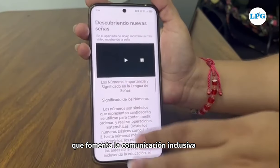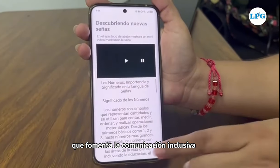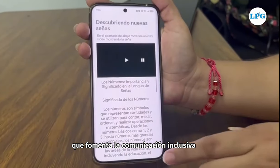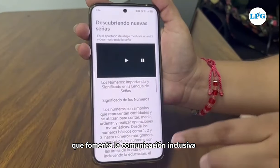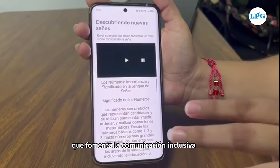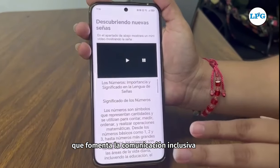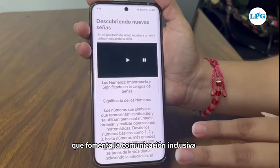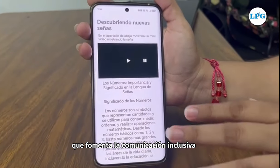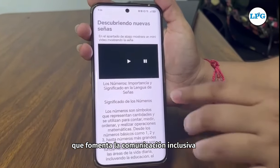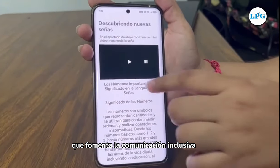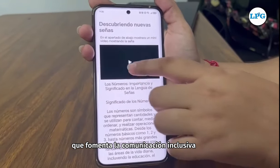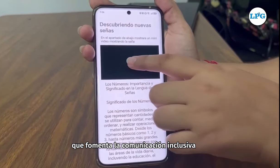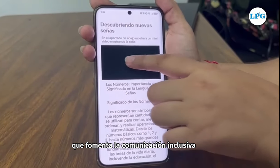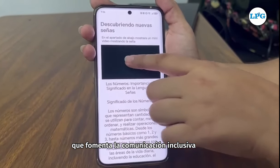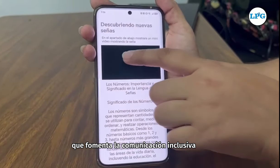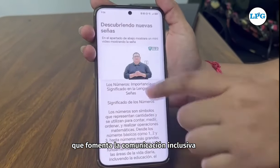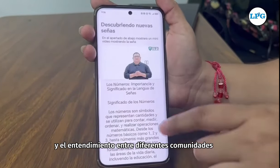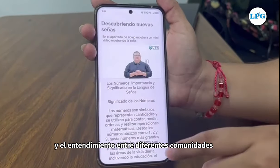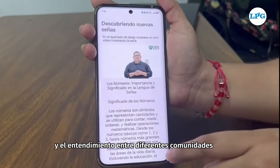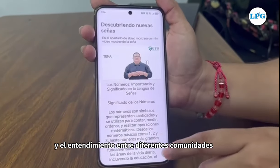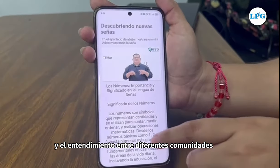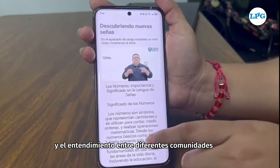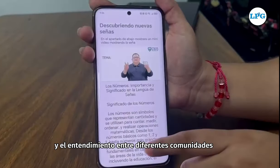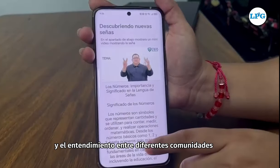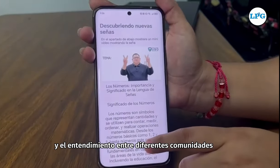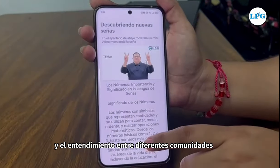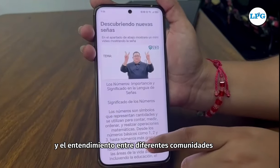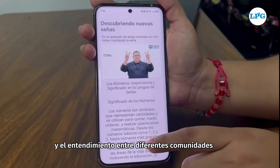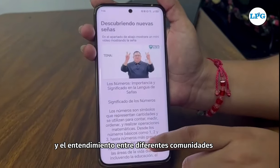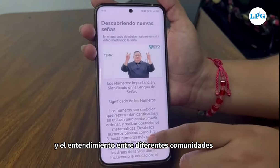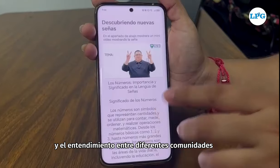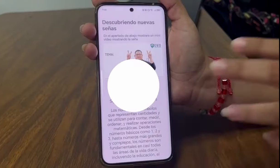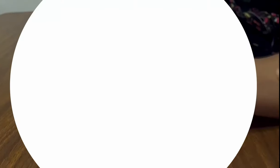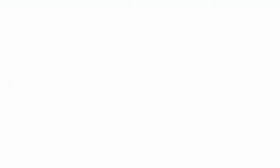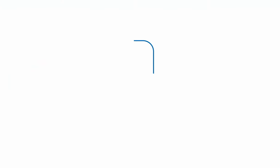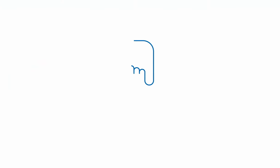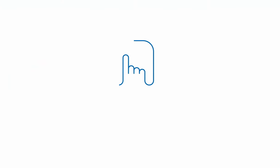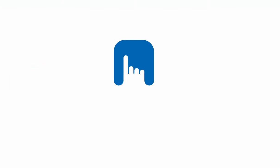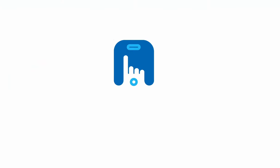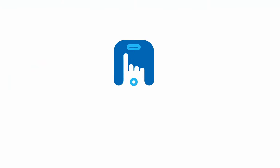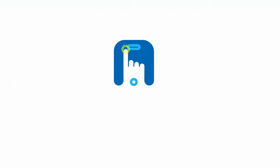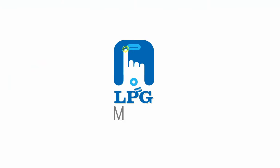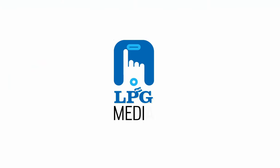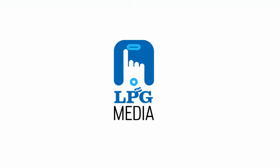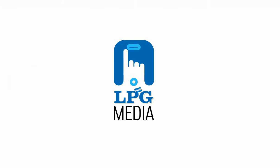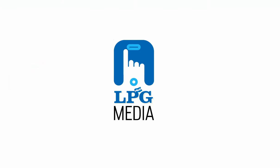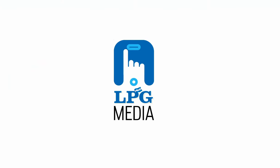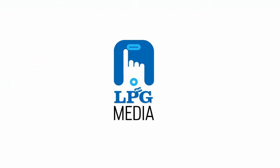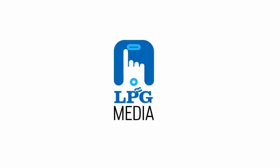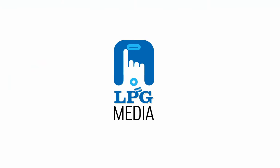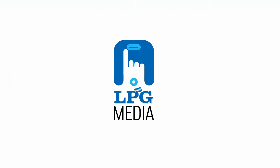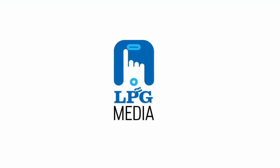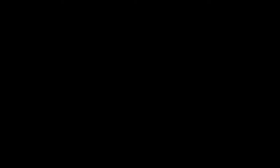fomenta la comunicación inclusiva y el entendimiento entre diferentes comunidades. ¡Suscríbete al